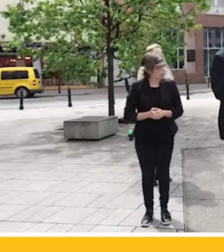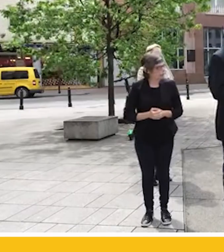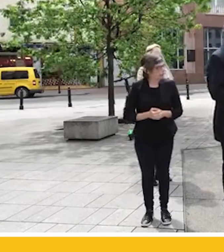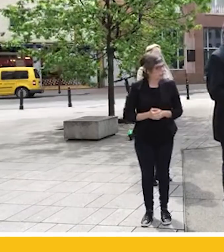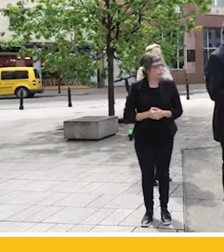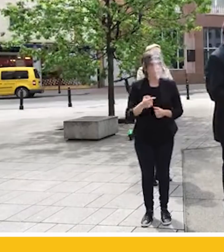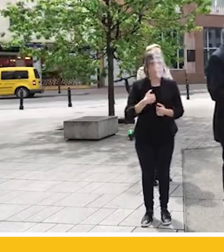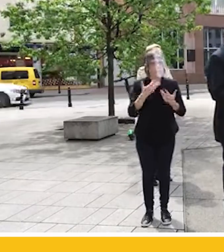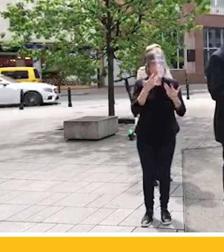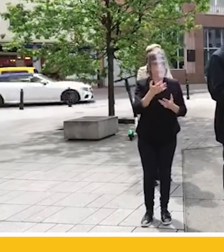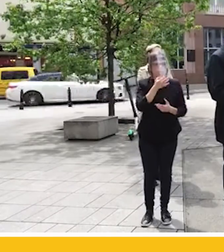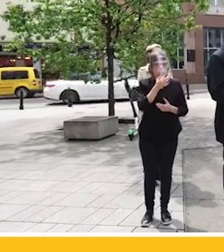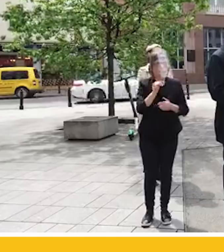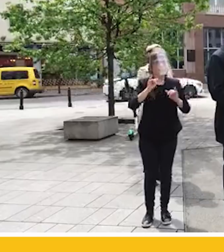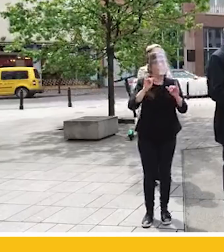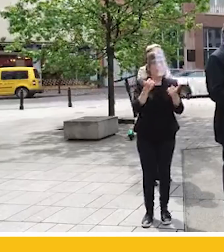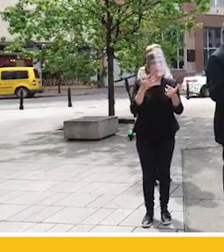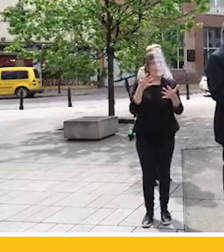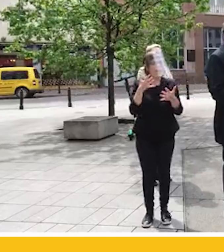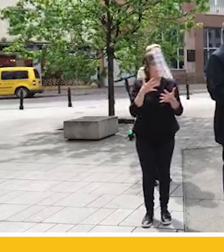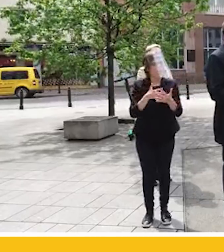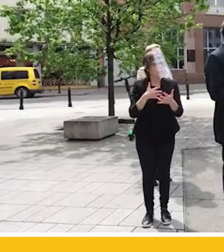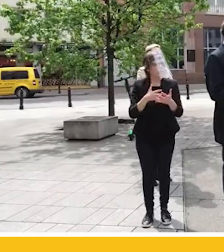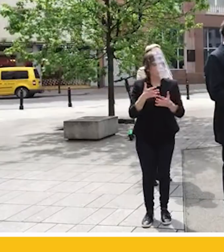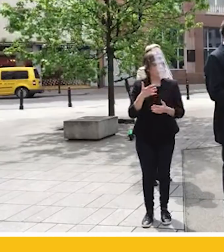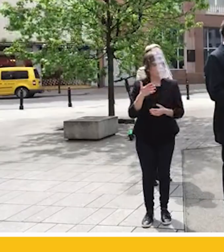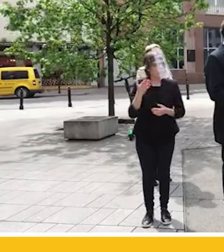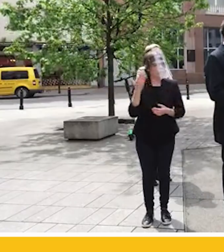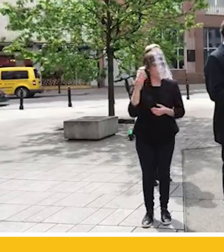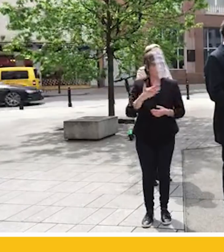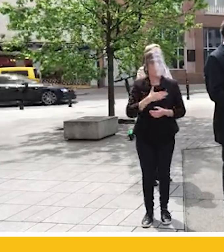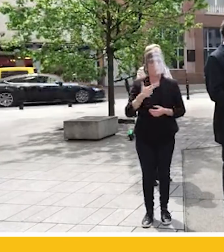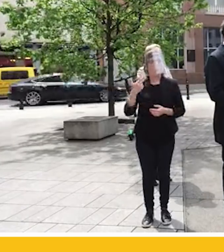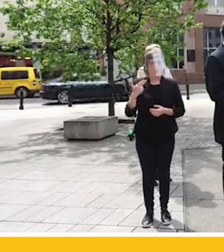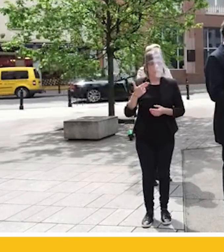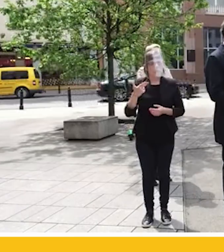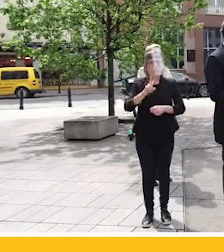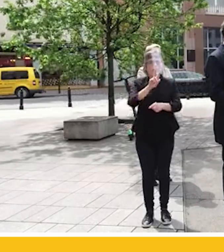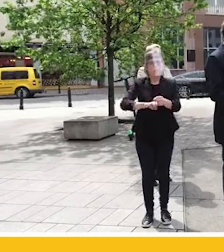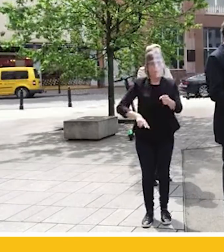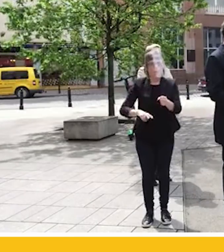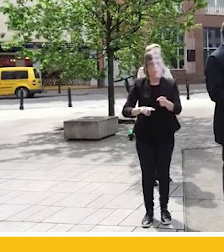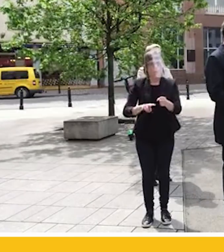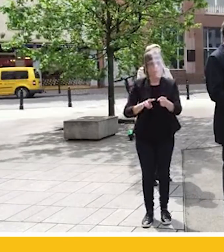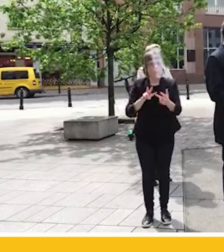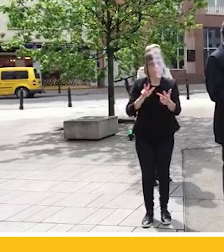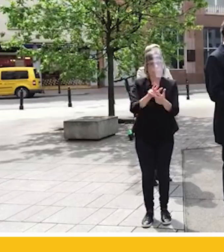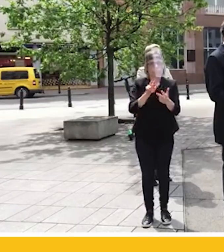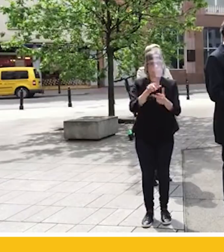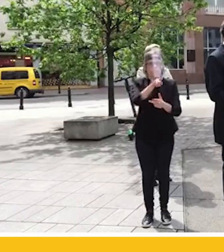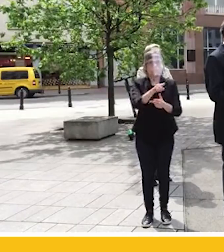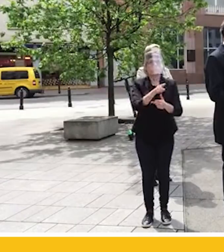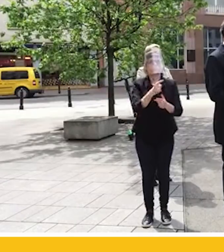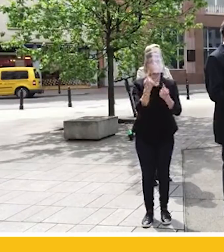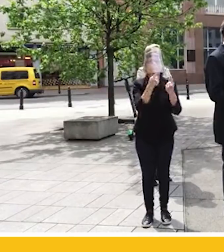Chciałem spytać, jak Pan ocenia weekendowe użycie siły przez policję wobec protestujących przedsiębiorców? Czy